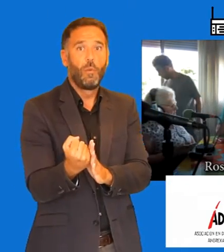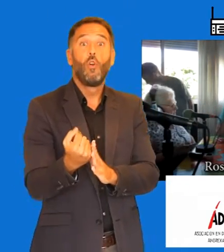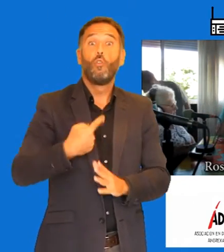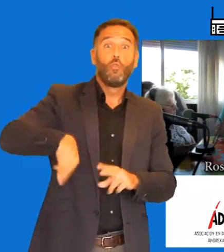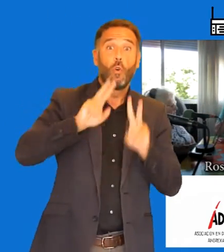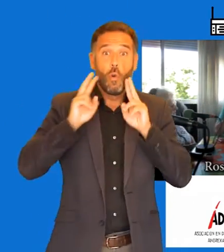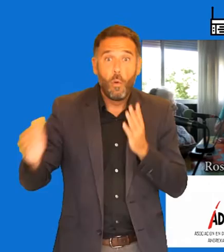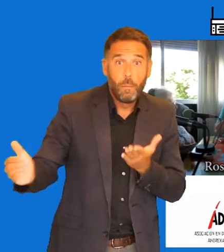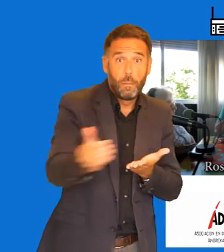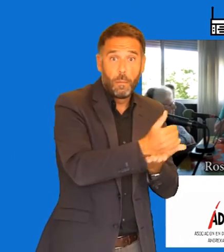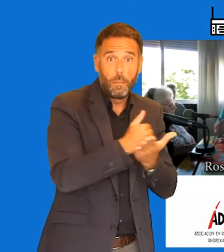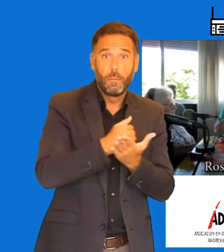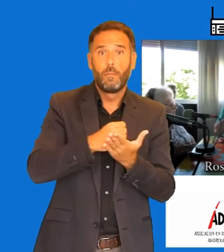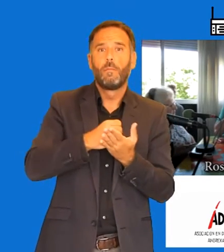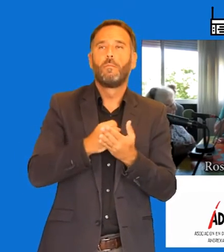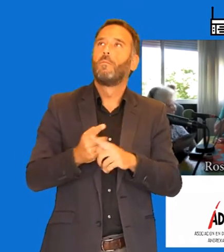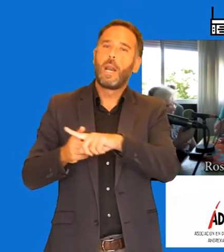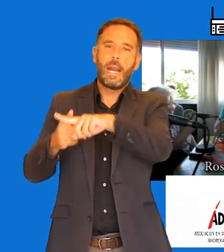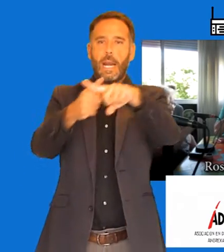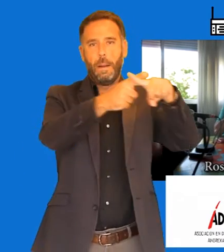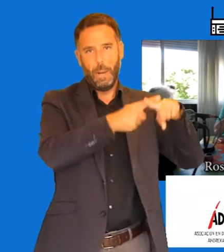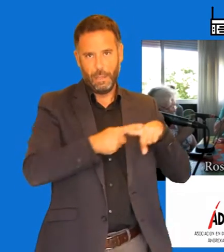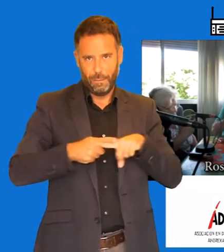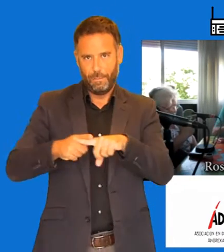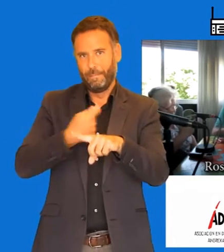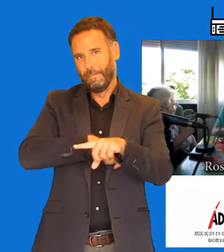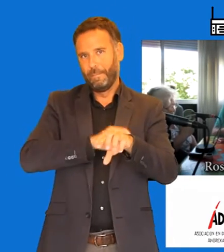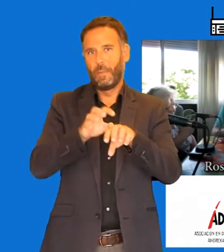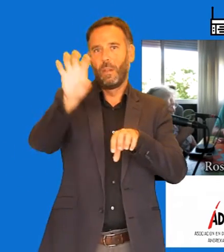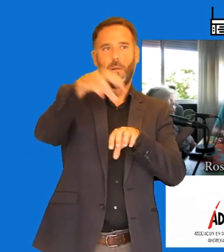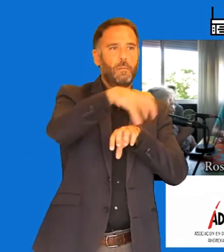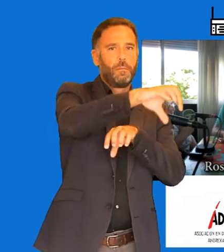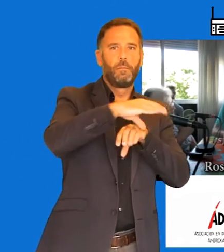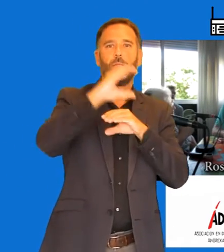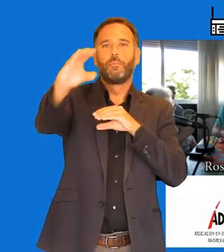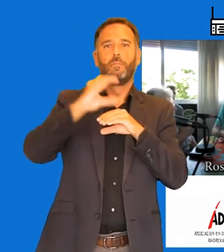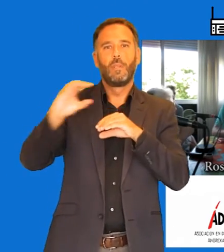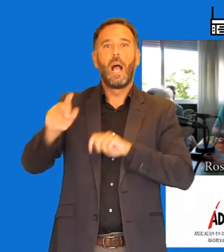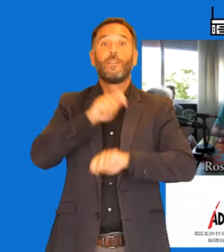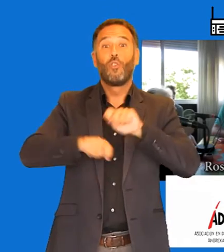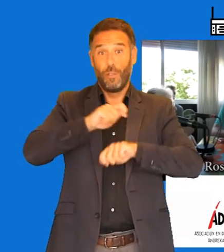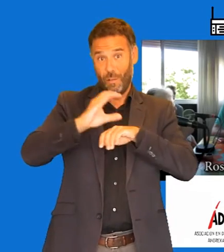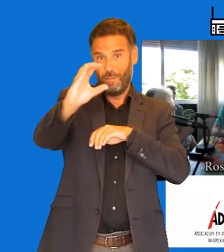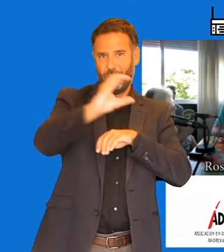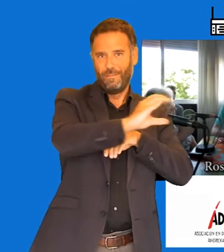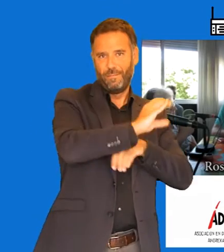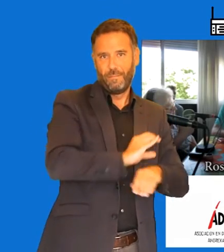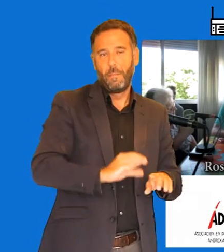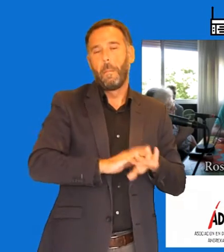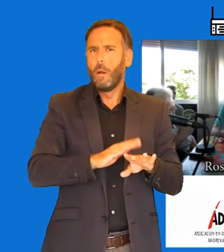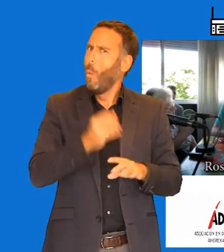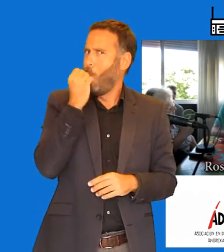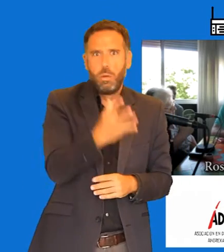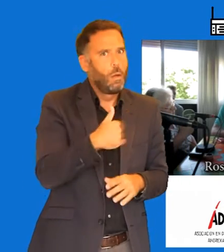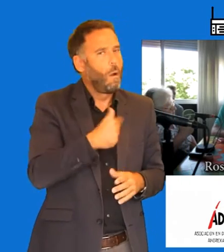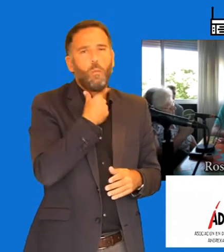repartió entre los adaneres a los que se les había ofrecido. Ajá, ajá. Sí, sí, muy bien. A mí me gustó